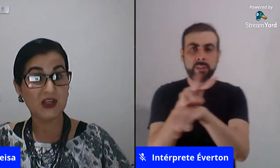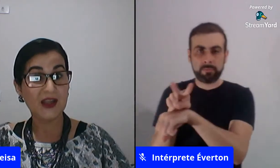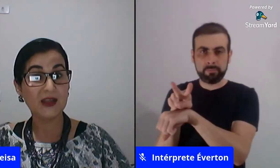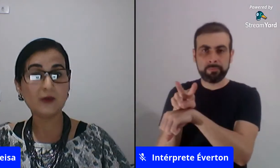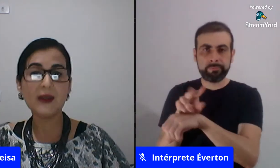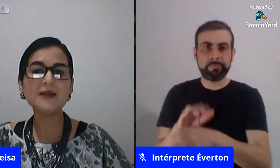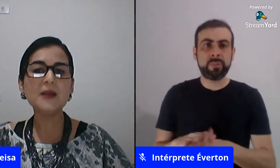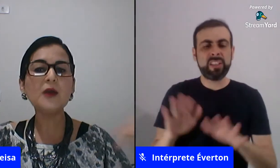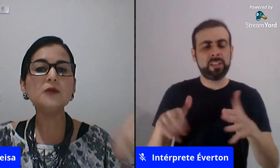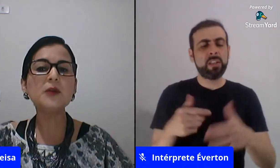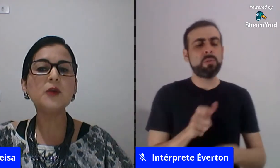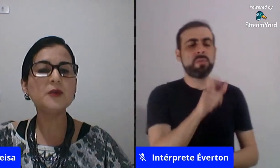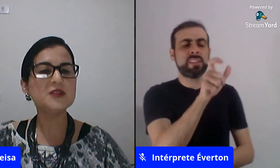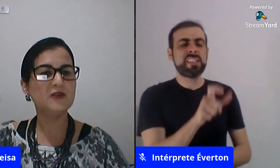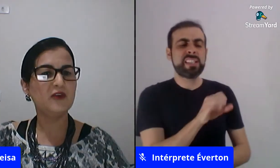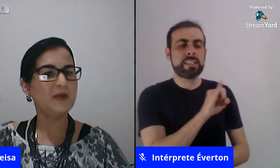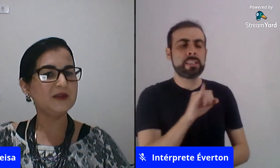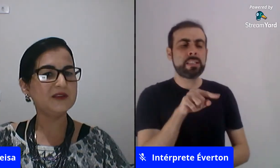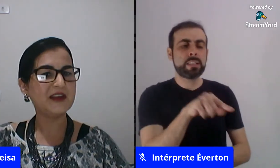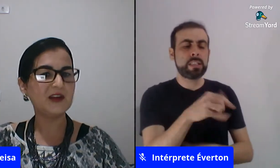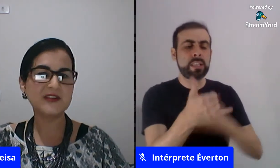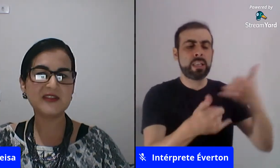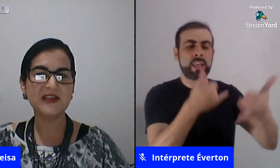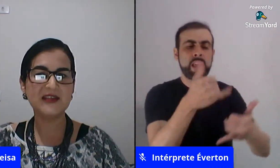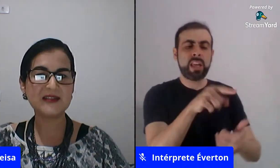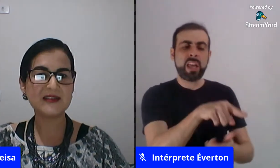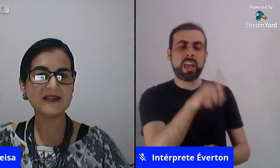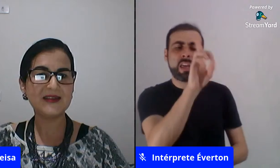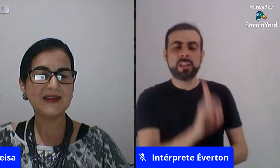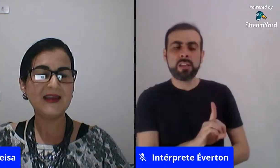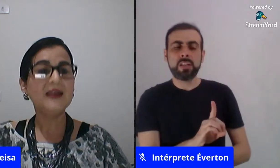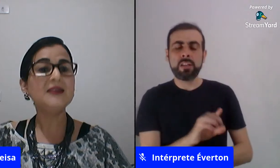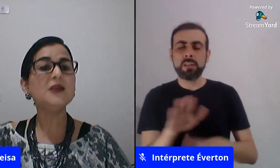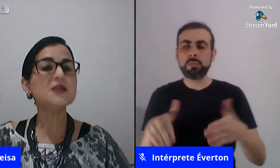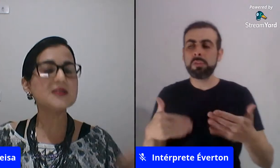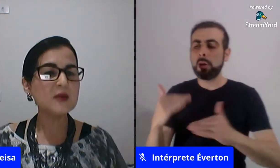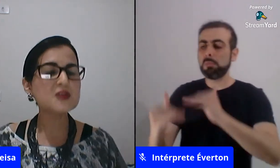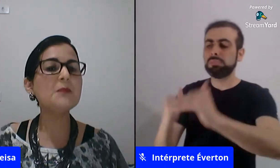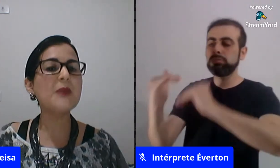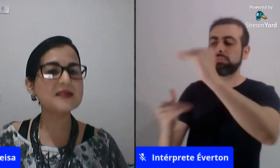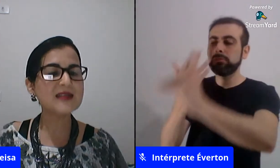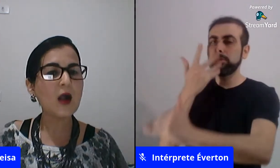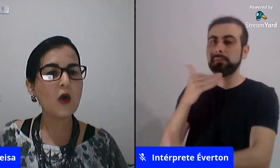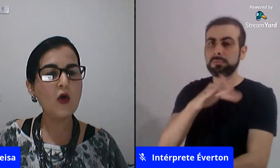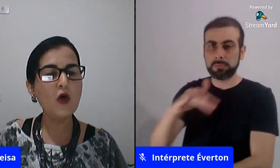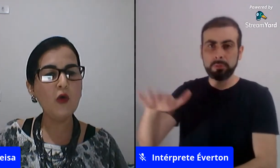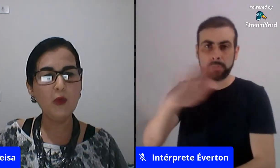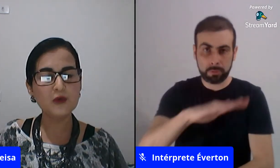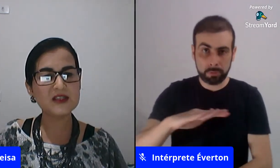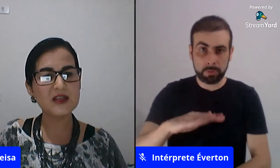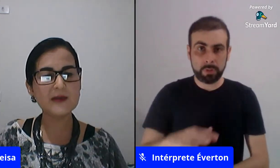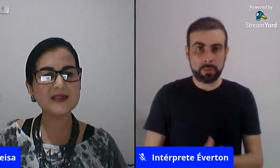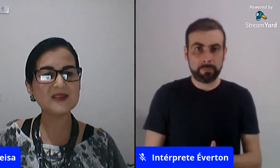brincar no direito ele também contribui para o desenvolvimento integral das crianças então nós temos que pensar como são essas